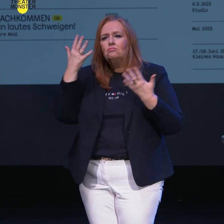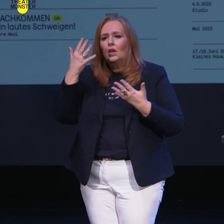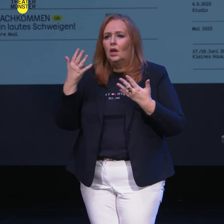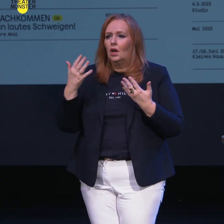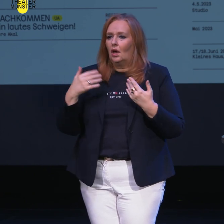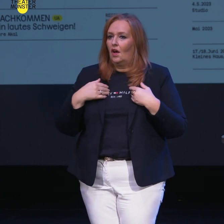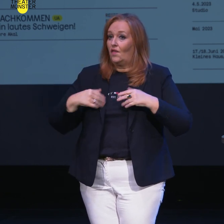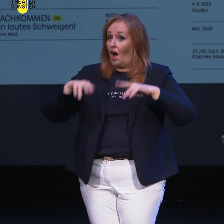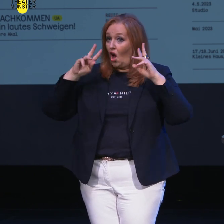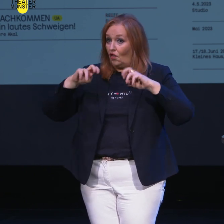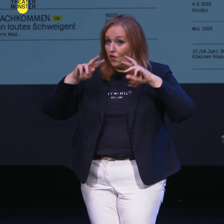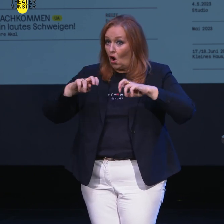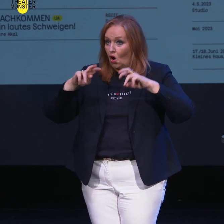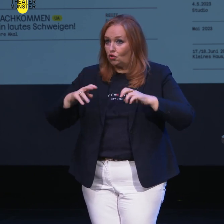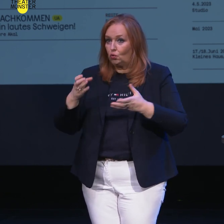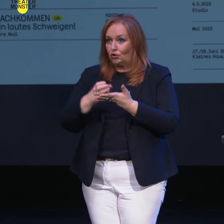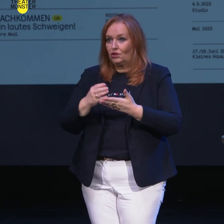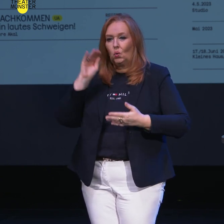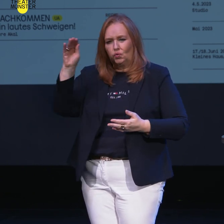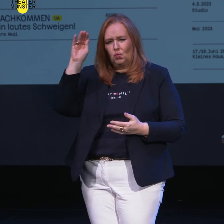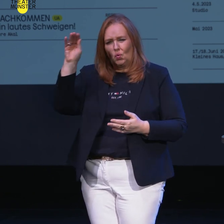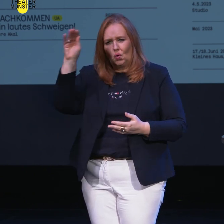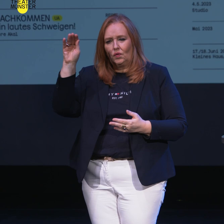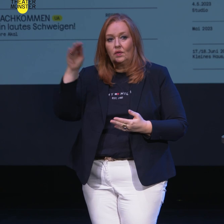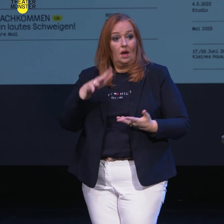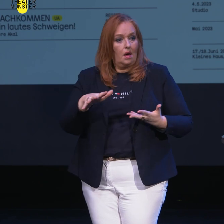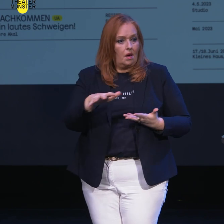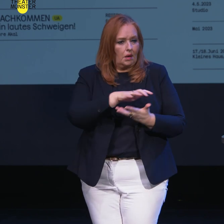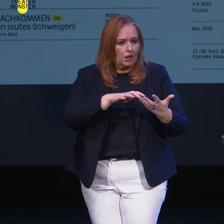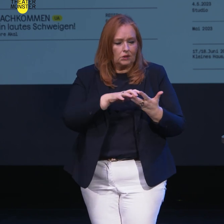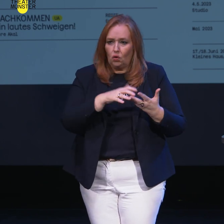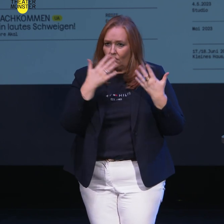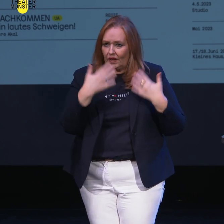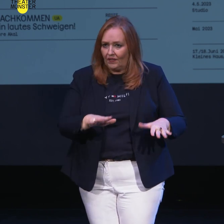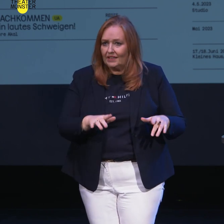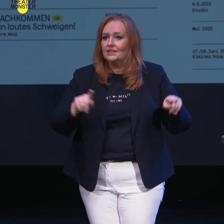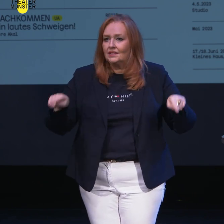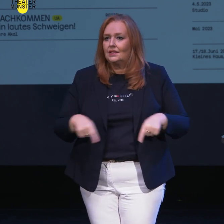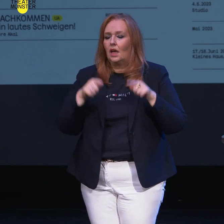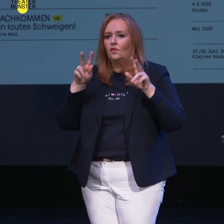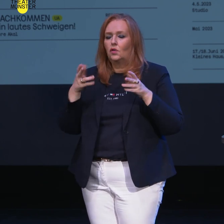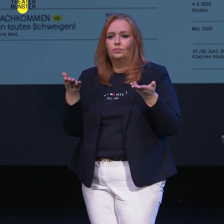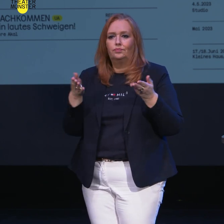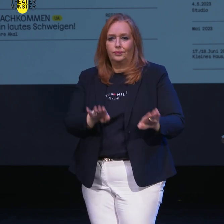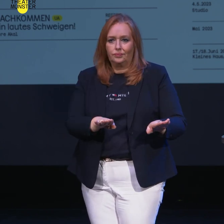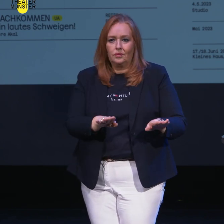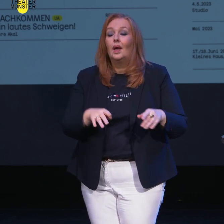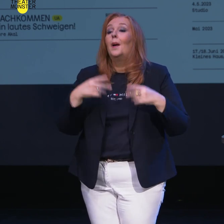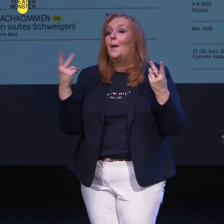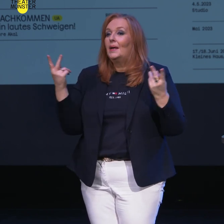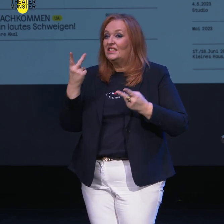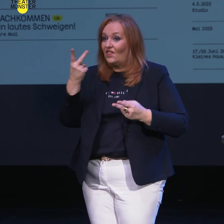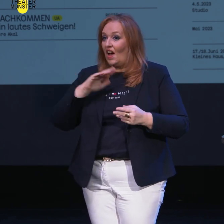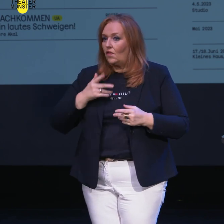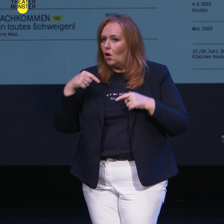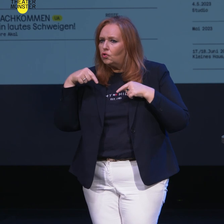dem auf einer Forschungsstation in der Zukunft nach einer Katastrophe die Forscher zu Tode gekommen sind. Und zwei Frauen